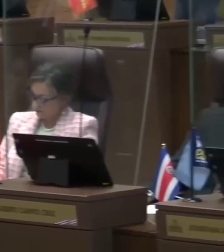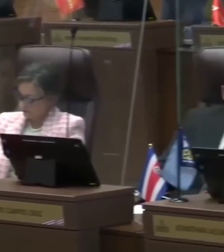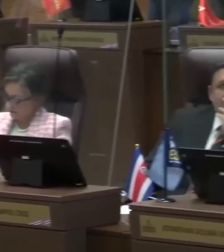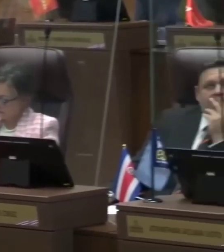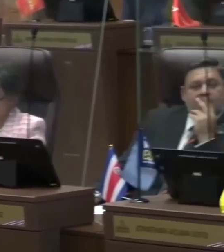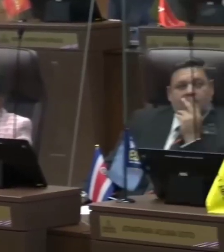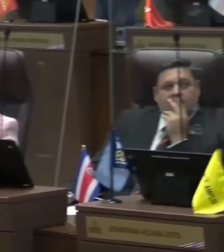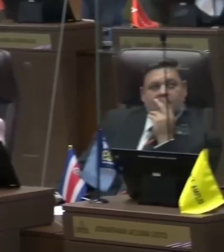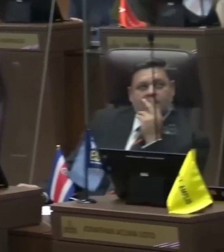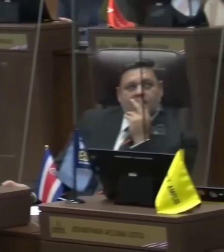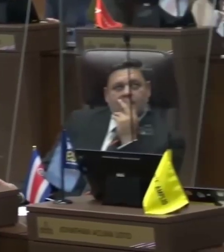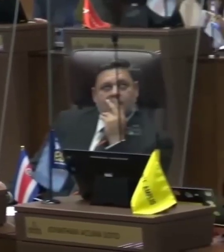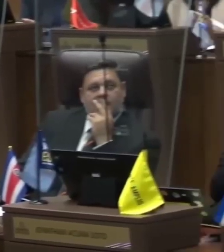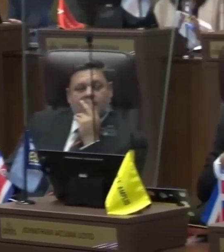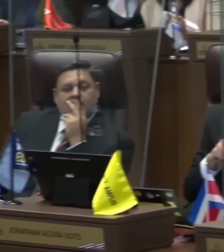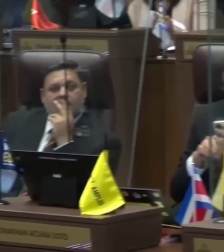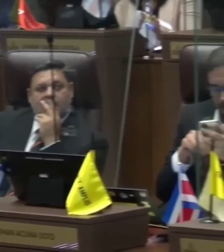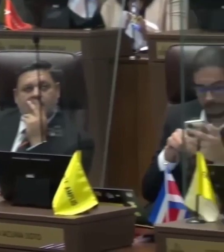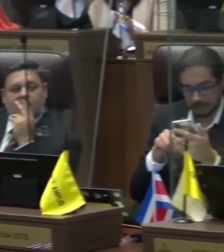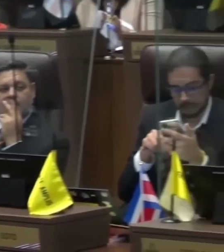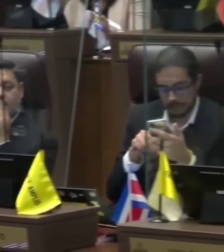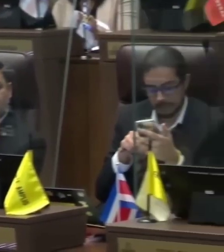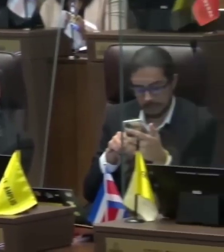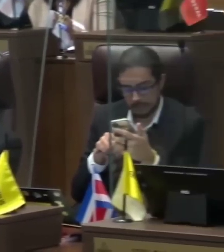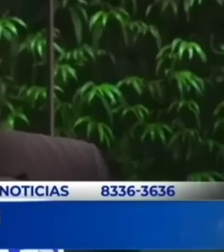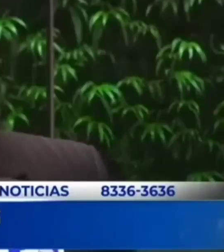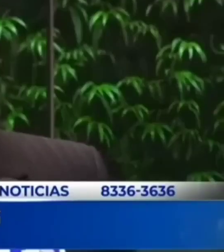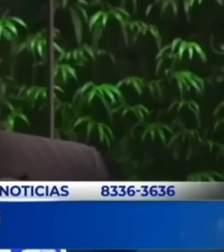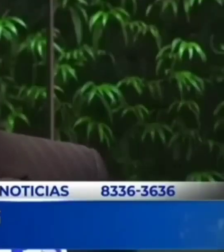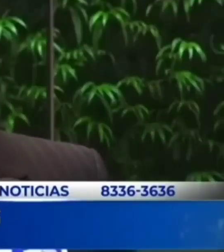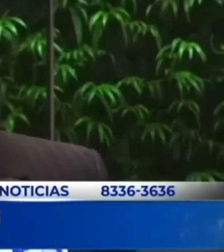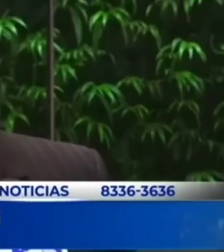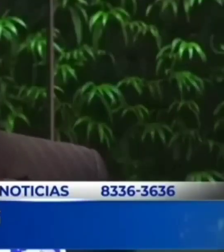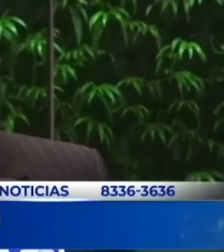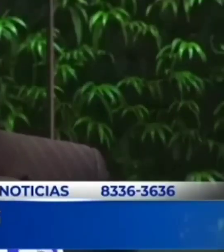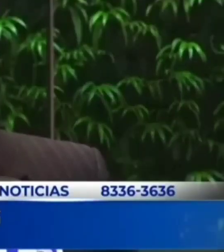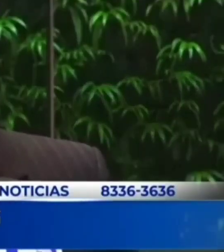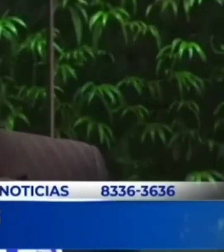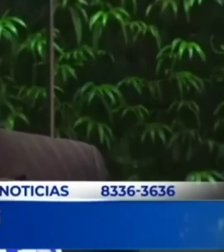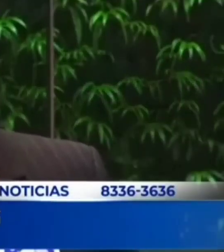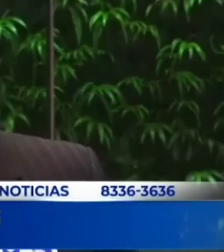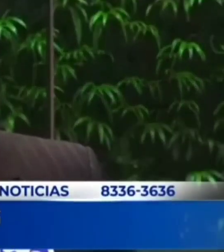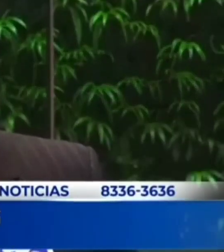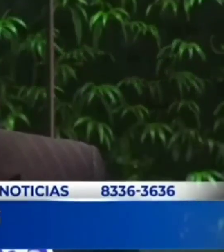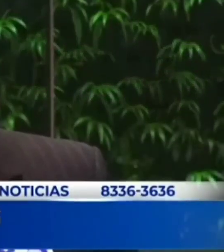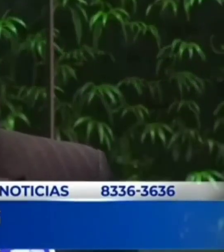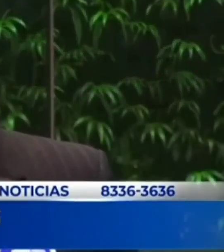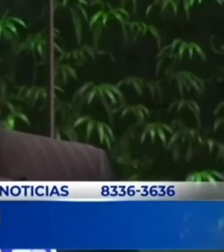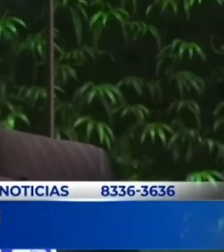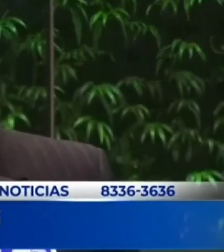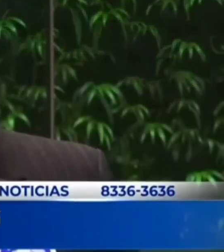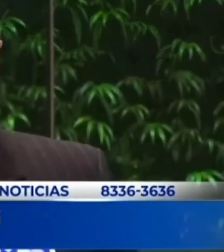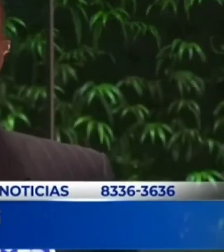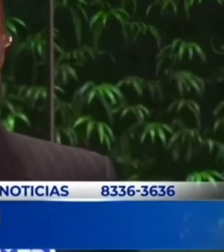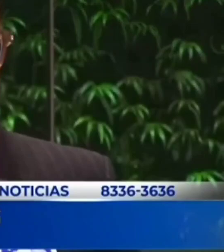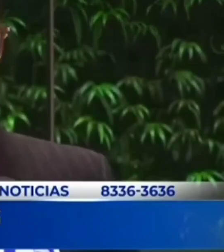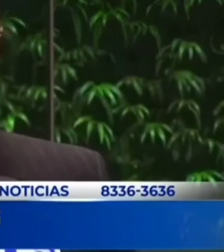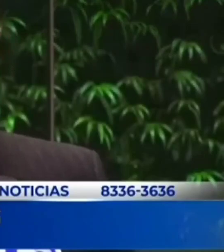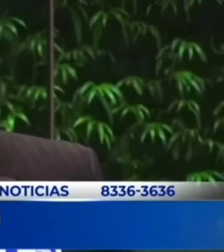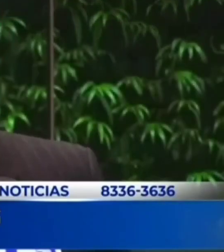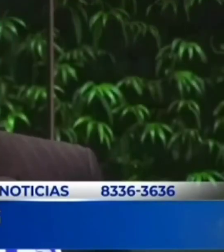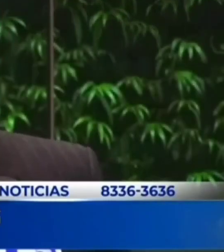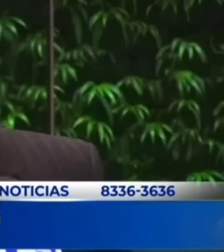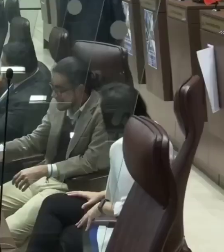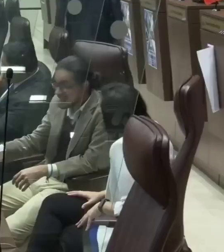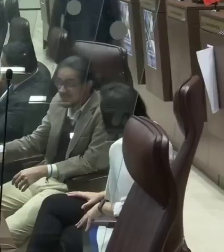recomendación del gobierno. Y no creo que ellos tengan los votos suficientes para aprobar el de ellos. Así que yo esperaría que